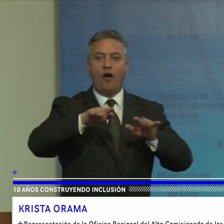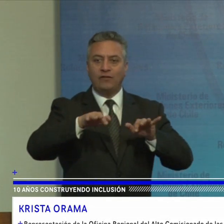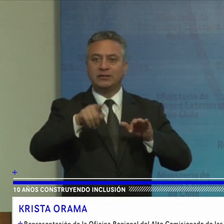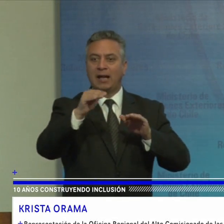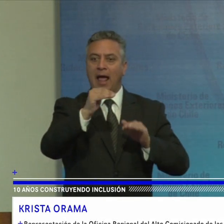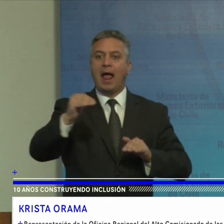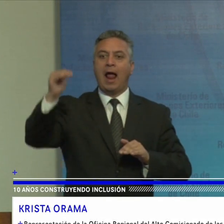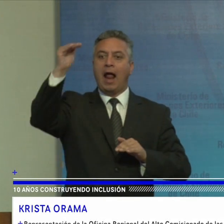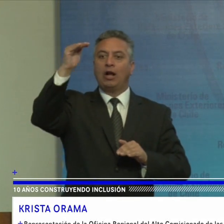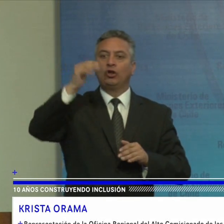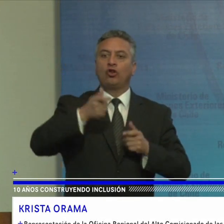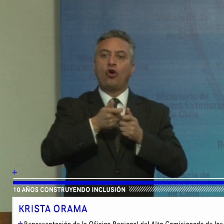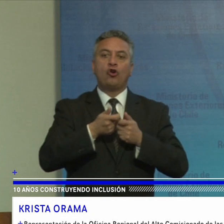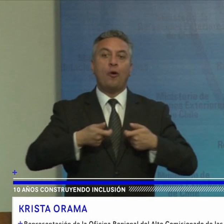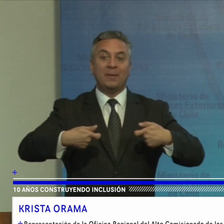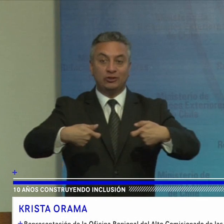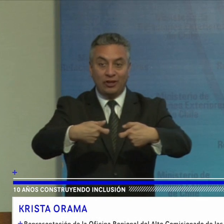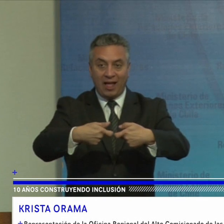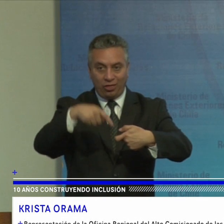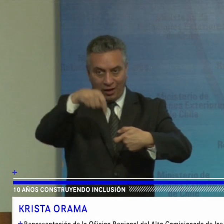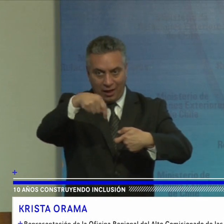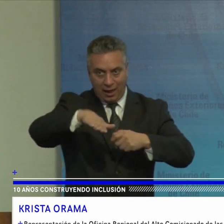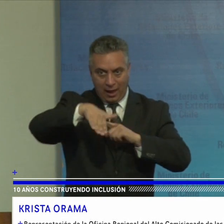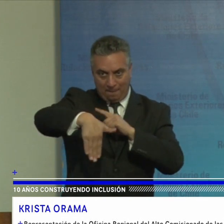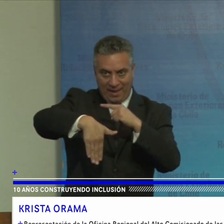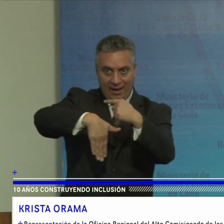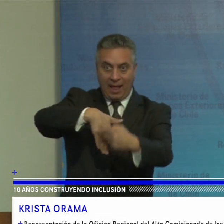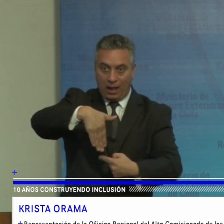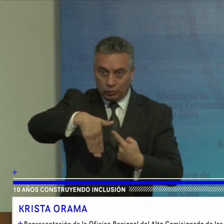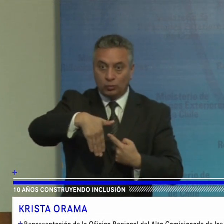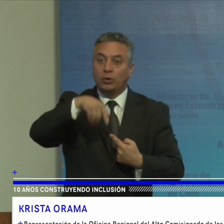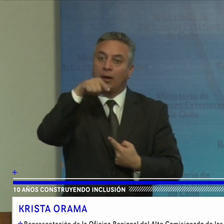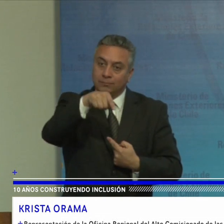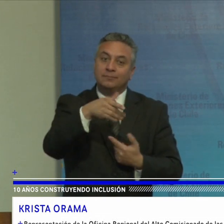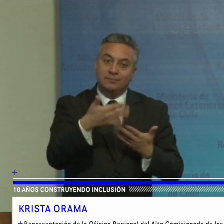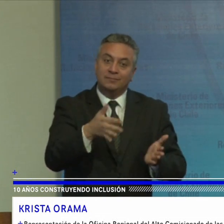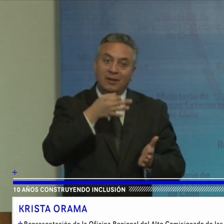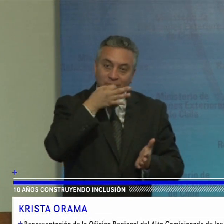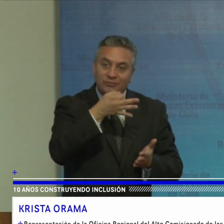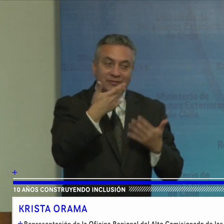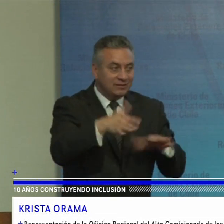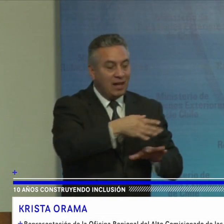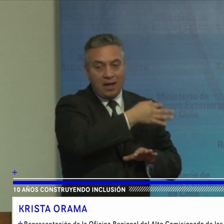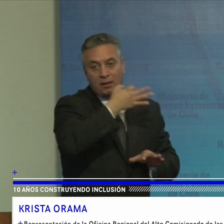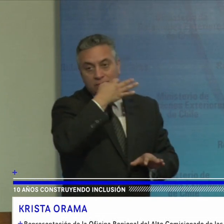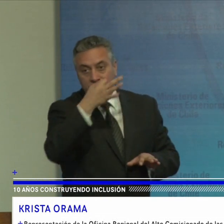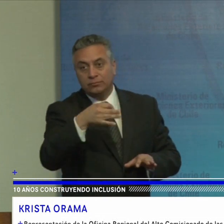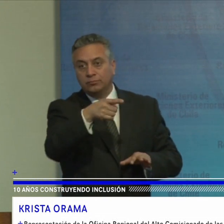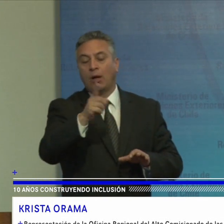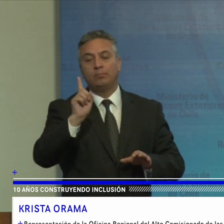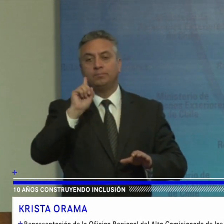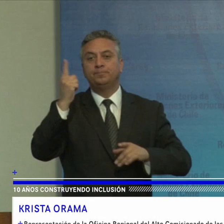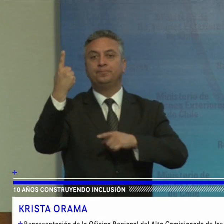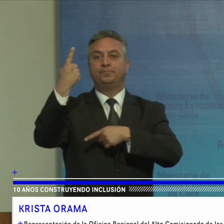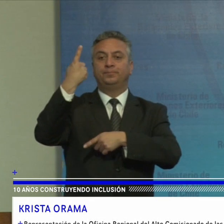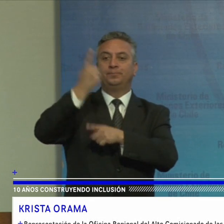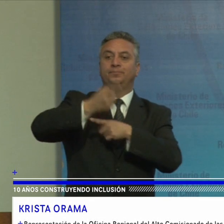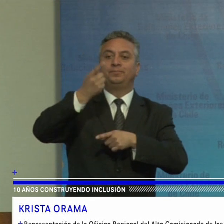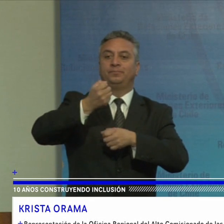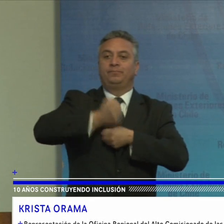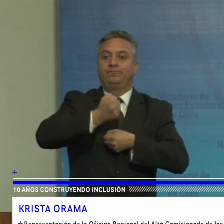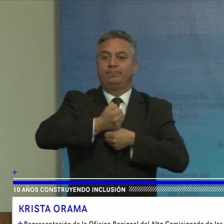comisionado aquí en América del Sur quien por estar como ya se mencionó de misión fuera del país hoy